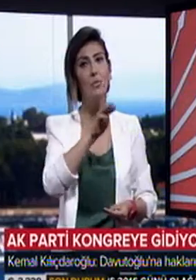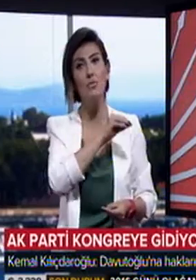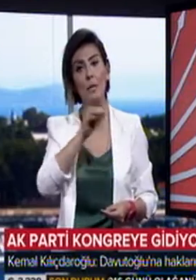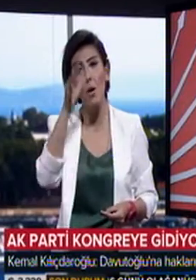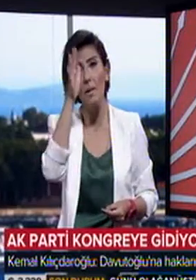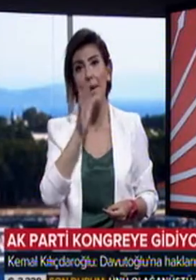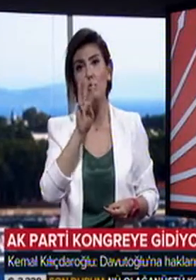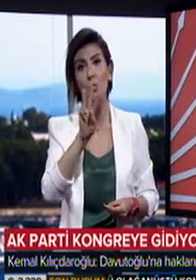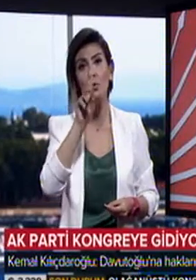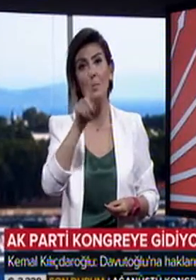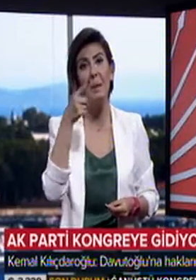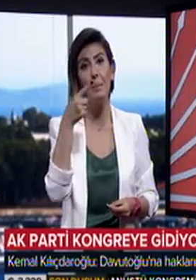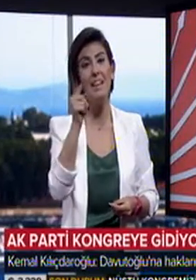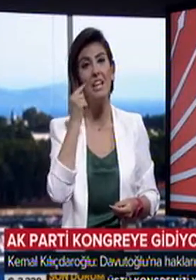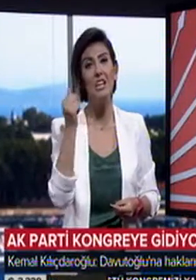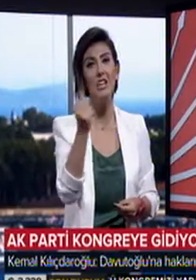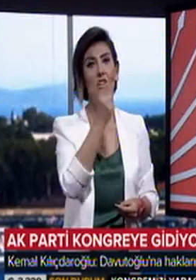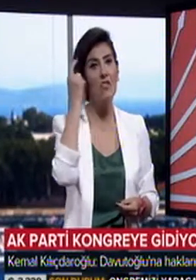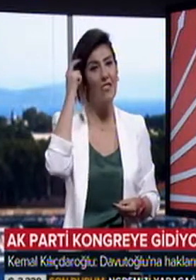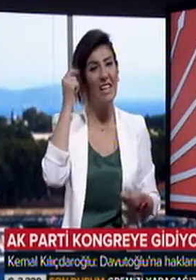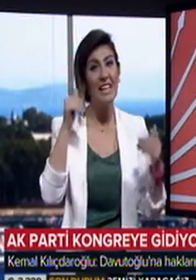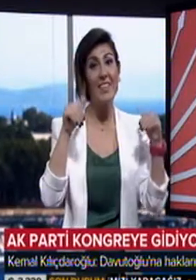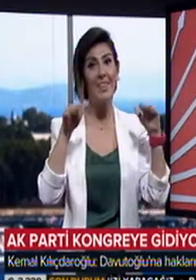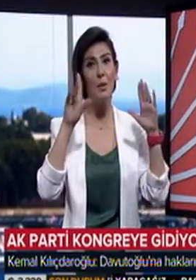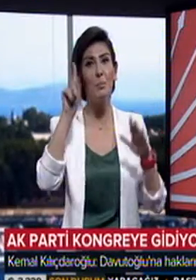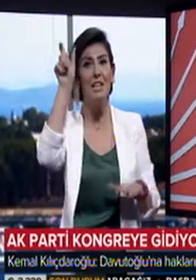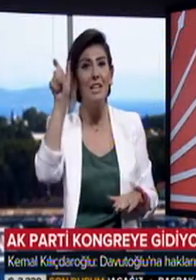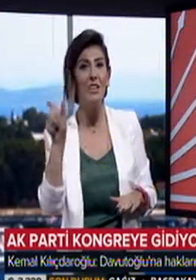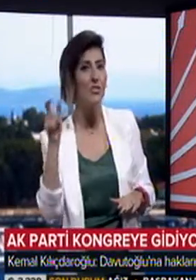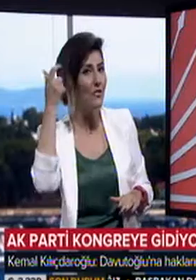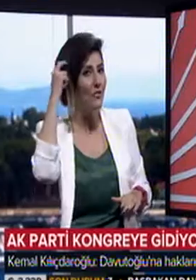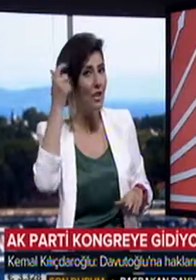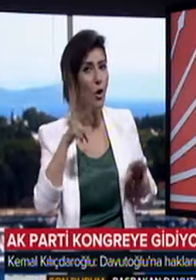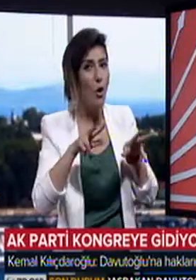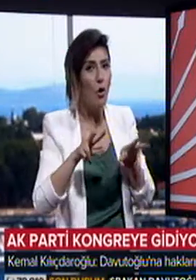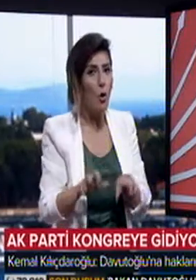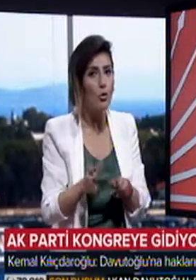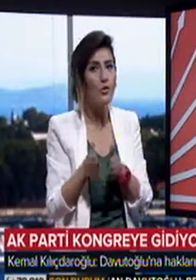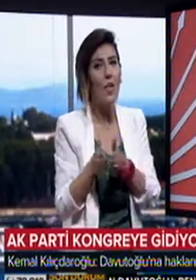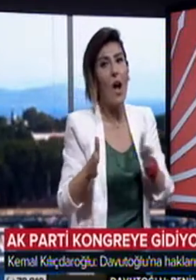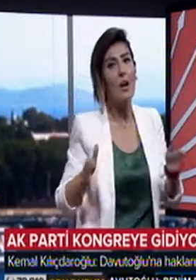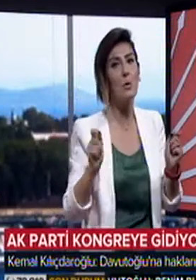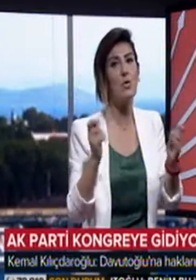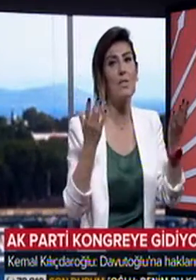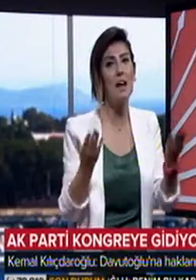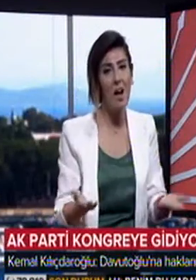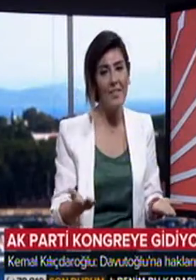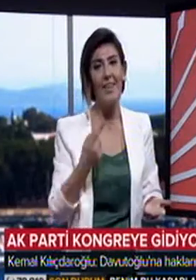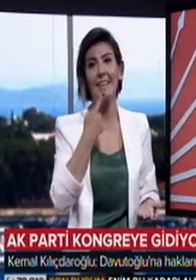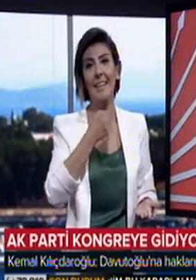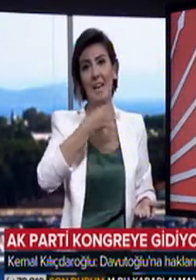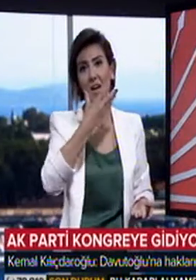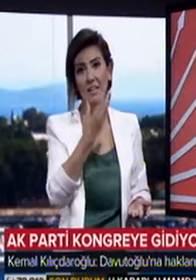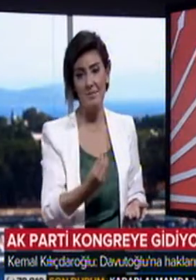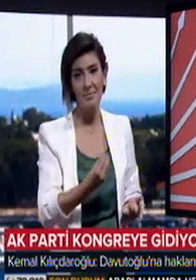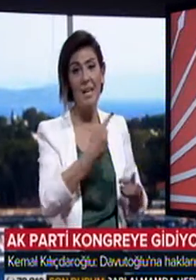milyon 531 bin kişinin iradesiyle değil, bir kişinin iradesiyle koltuğundan ayrılmak zorunda kalmıştır diye